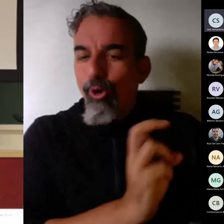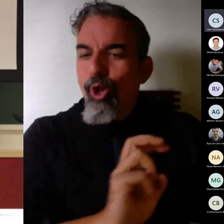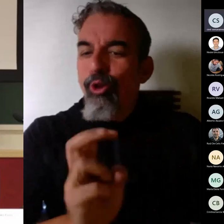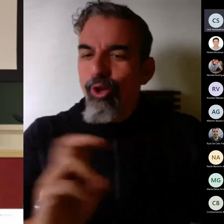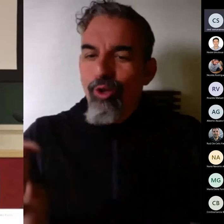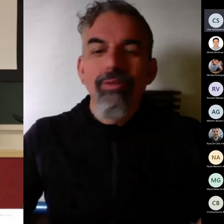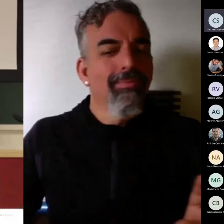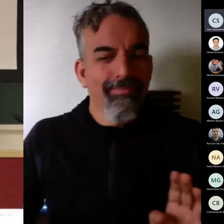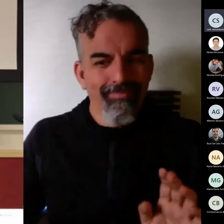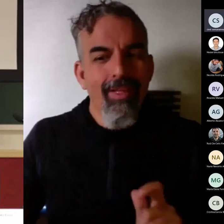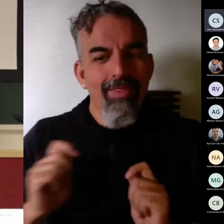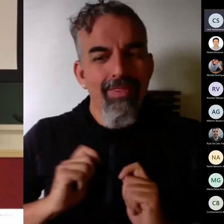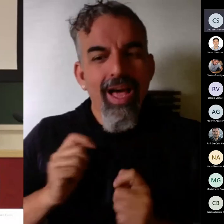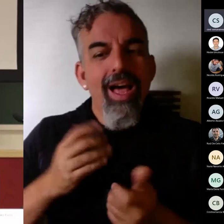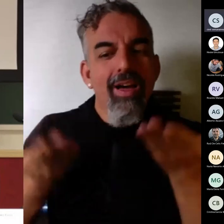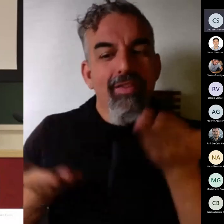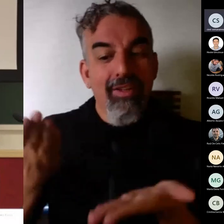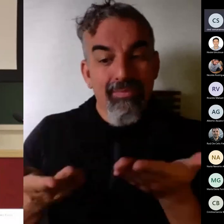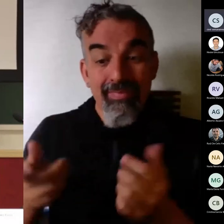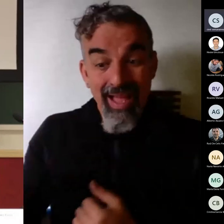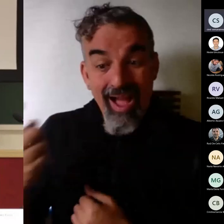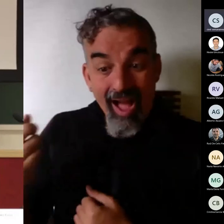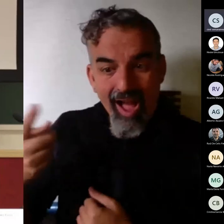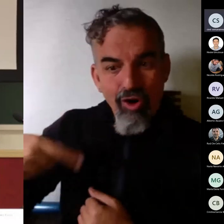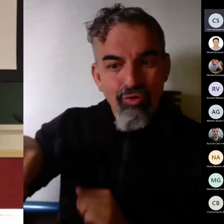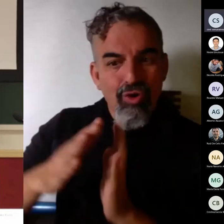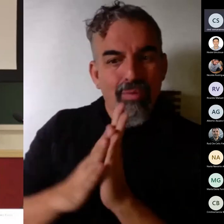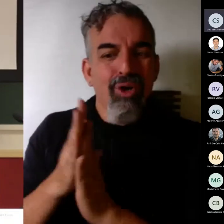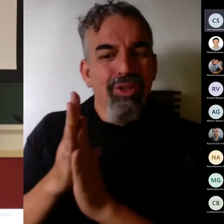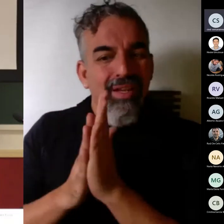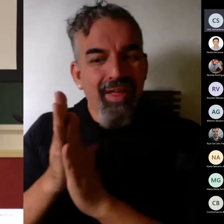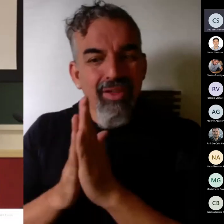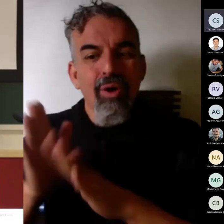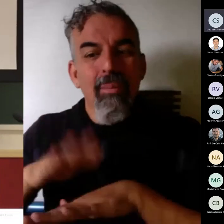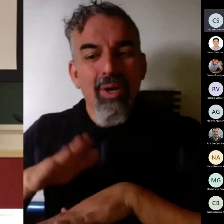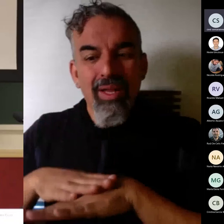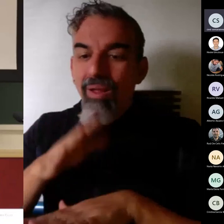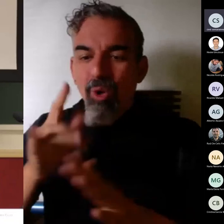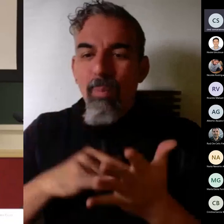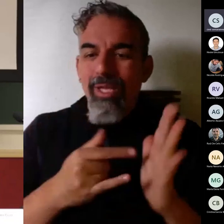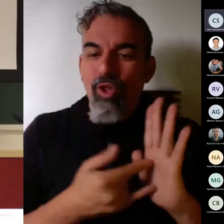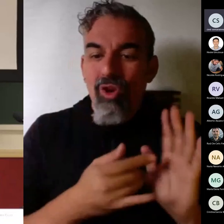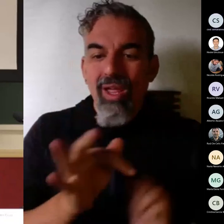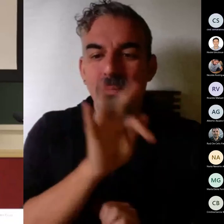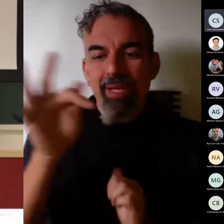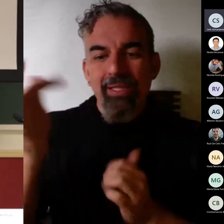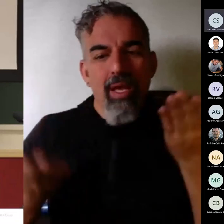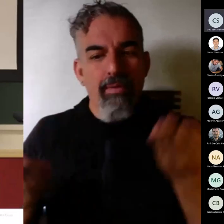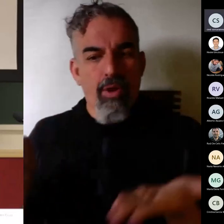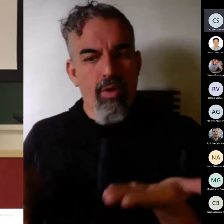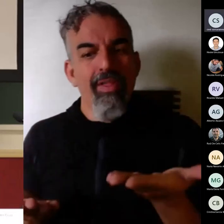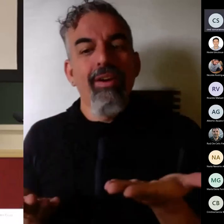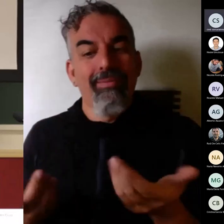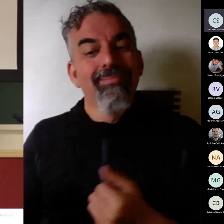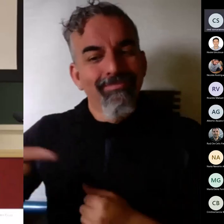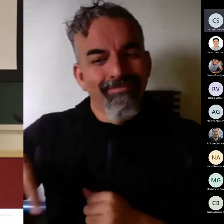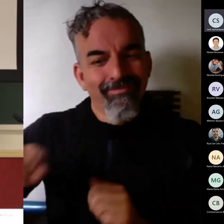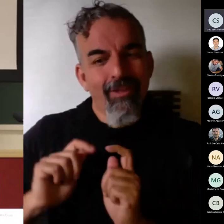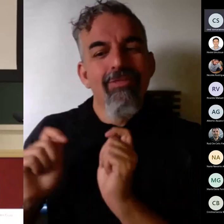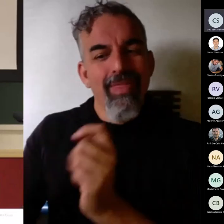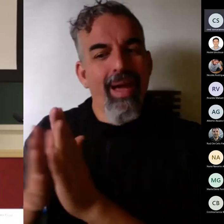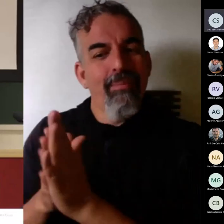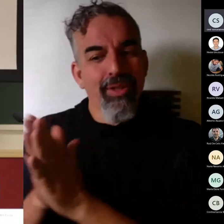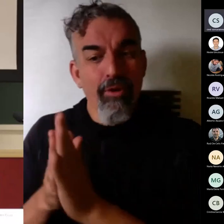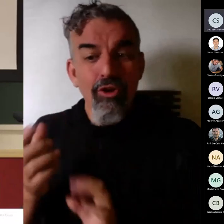la clave de la motivación de los alumnos está en la metodología y en la evaluación que es lo que hacemos para que